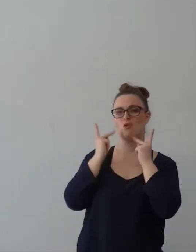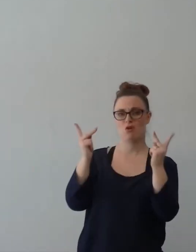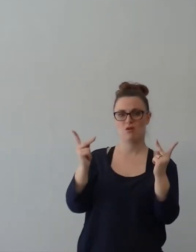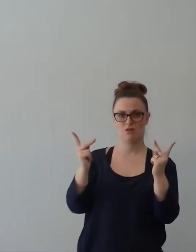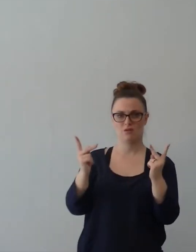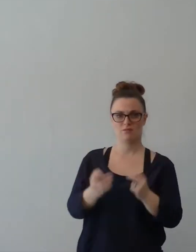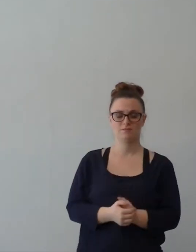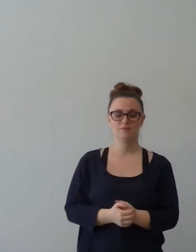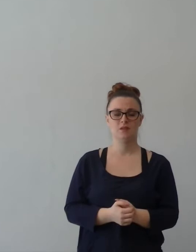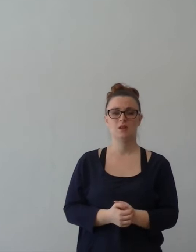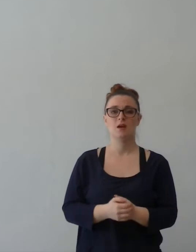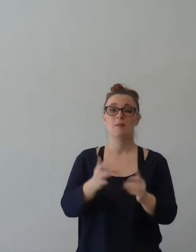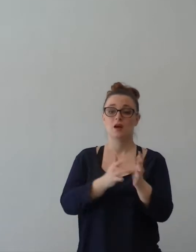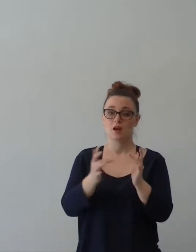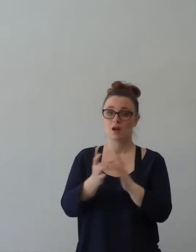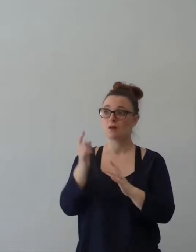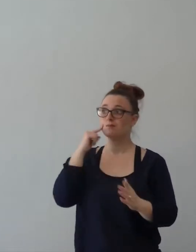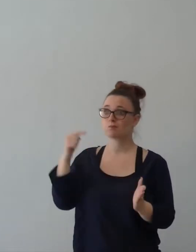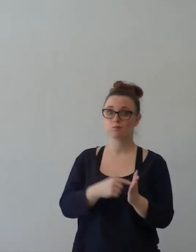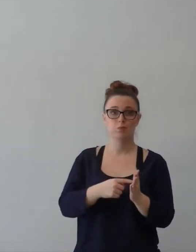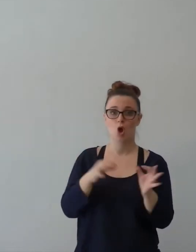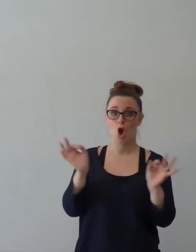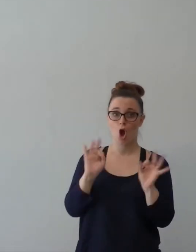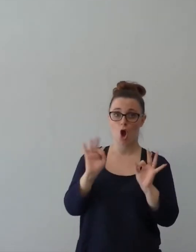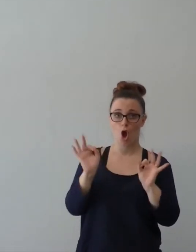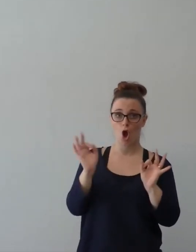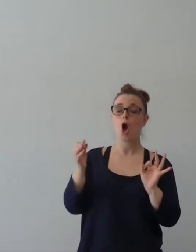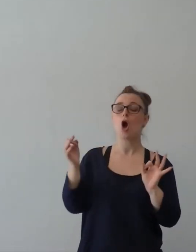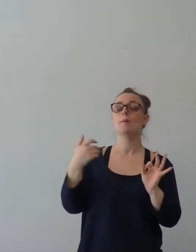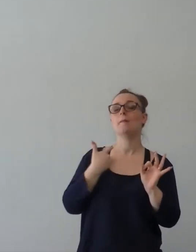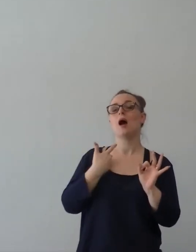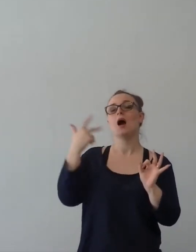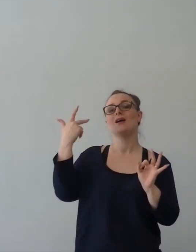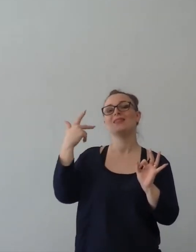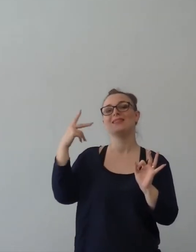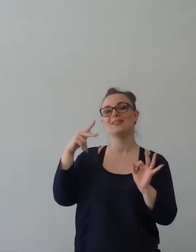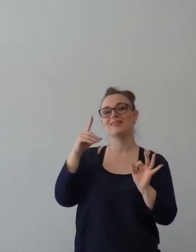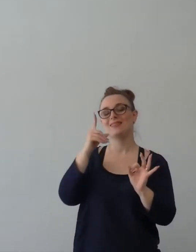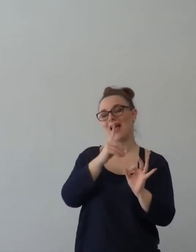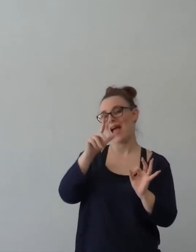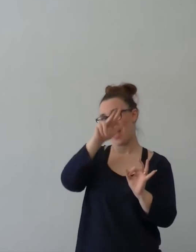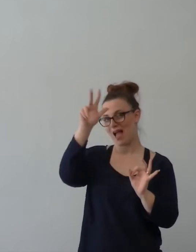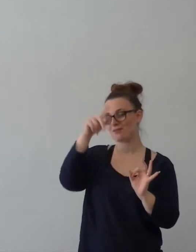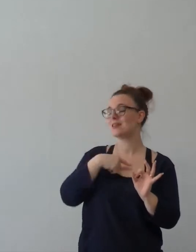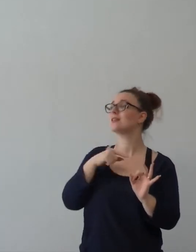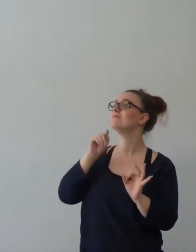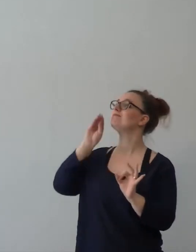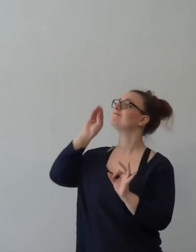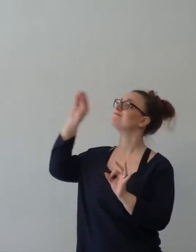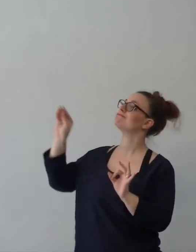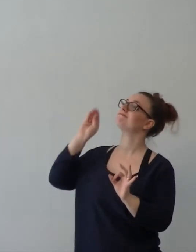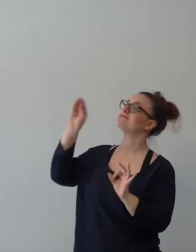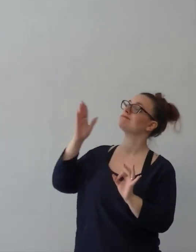Cristo ancora non era venuto, ma lui già stava perdendo perdono. Ora se pecchi costantemente,